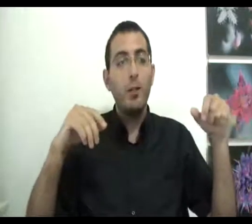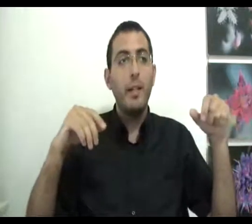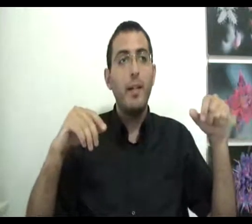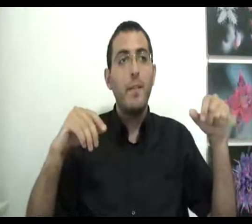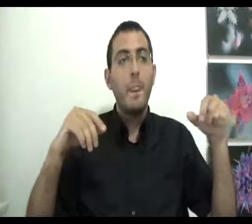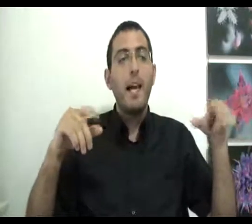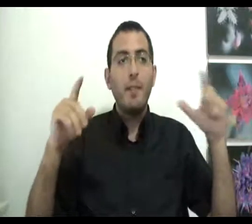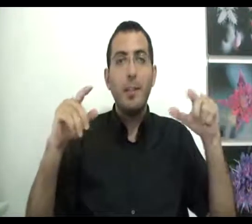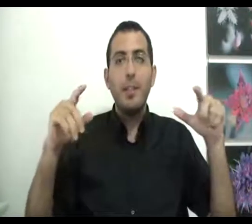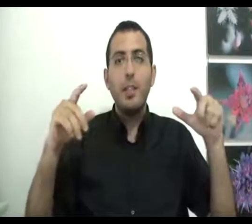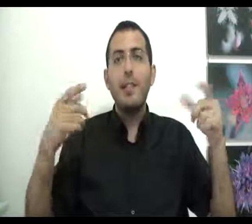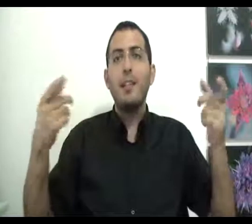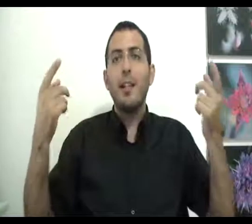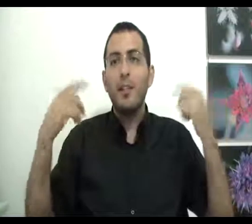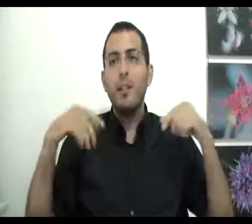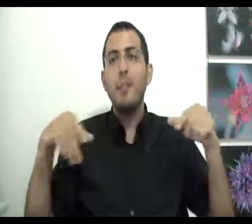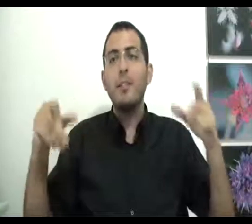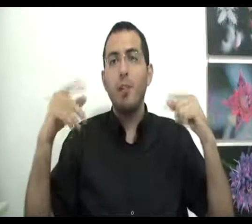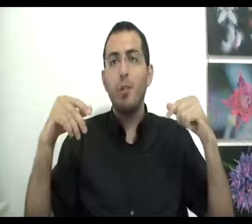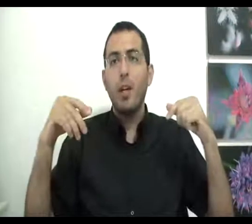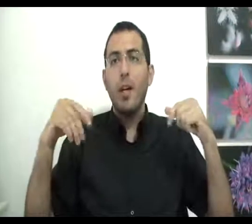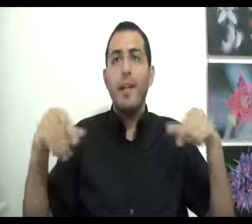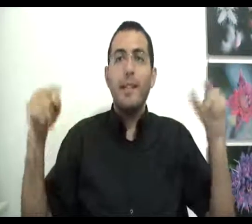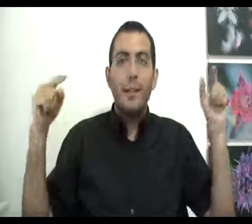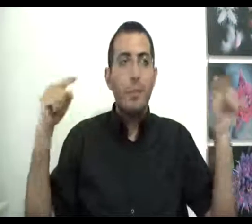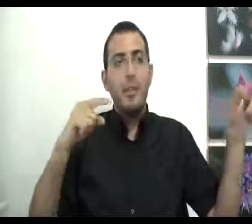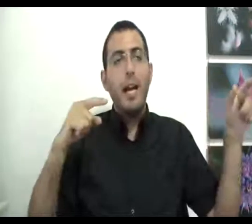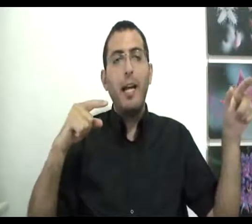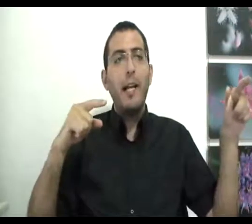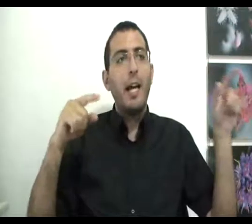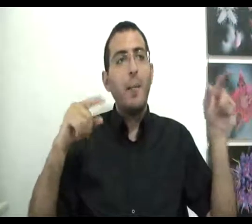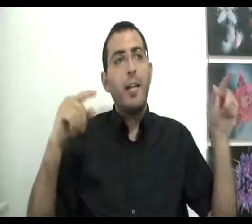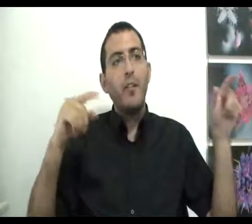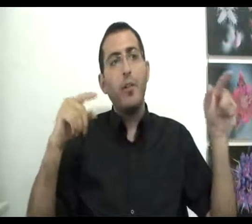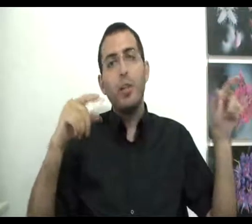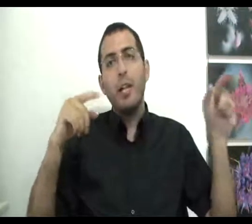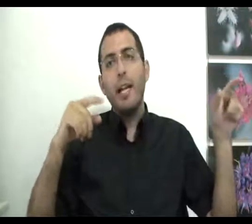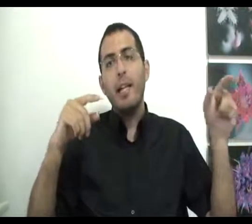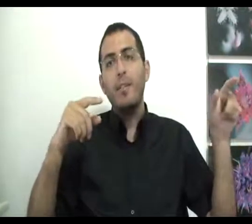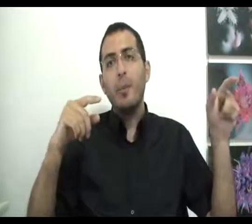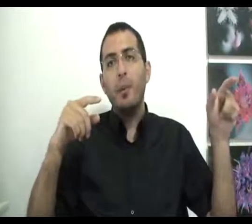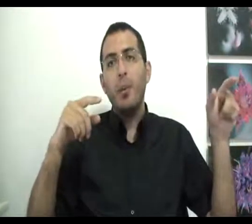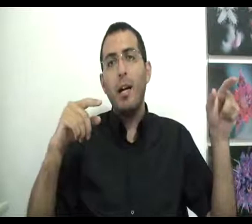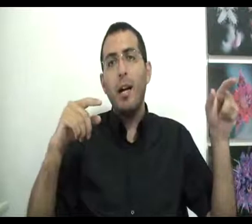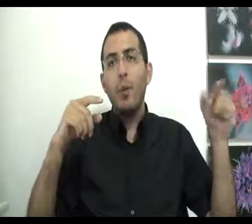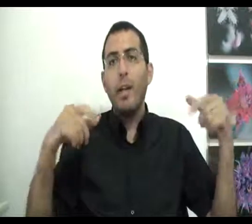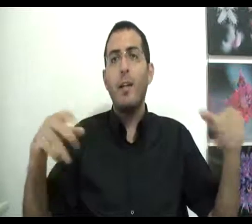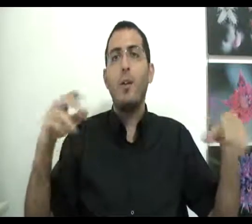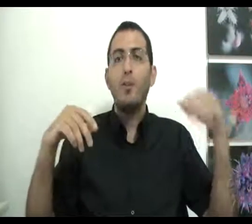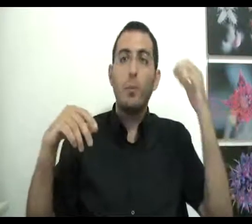יודע אבל מצד שני אתה צריך לחוות את המציאות דרך העיניים הנאיביות של הילד שבו הוא כן יכול להופכות